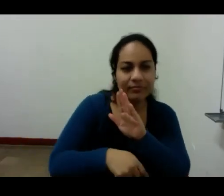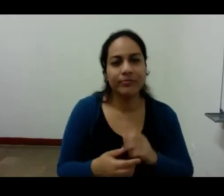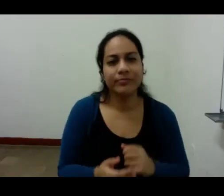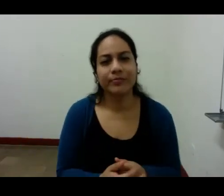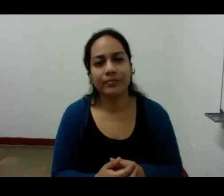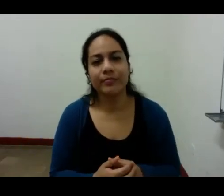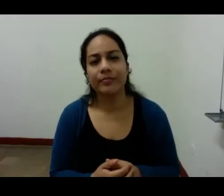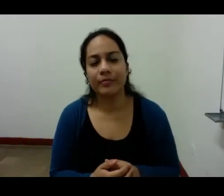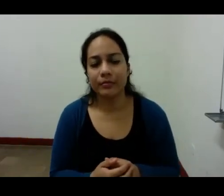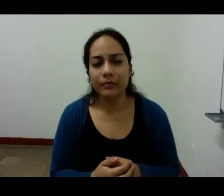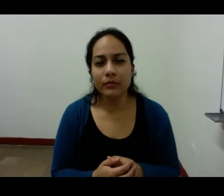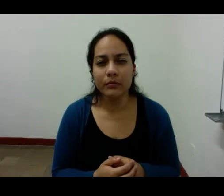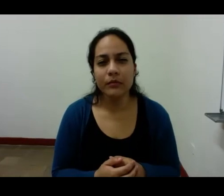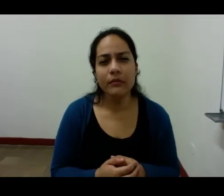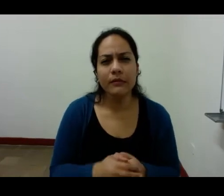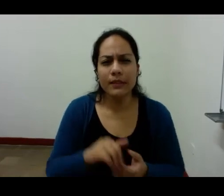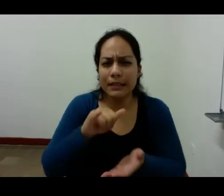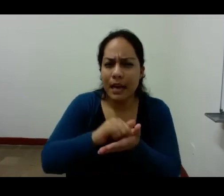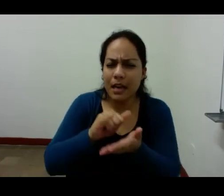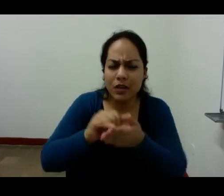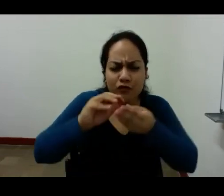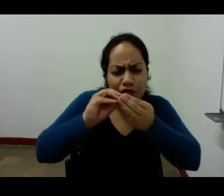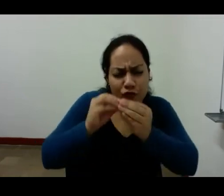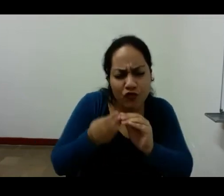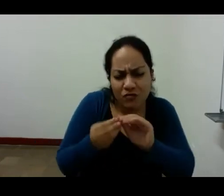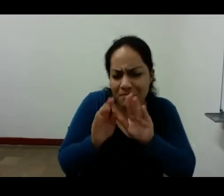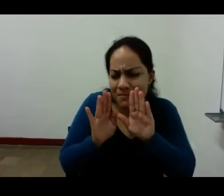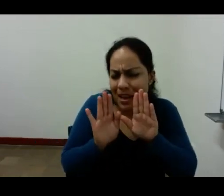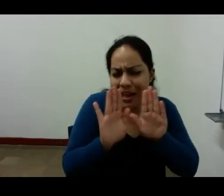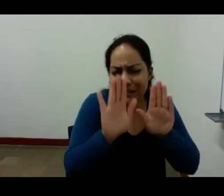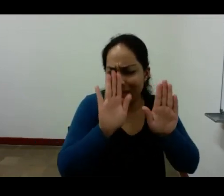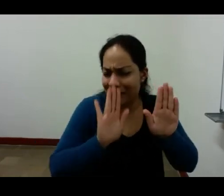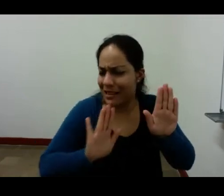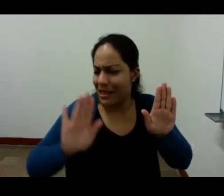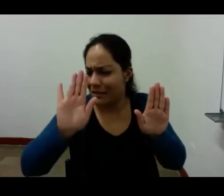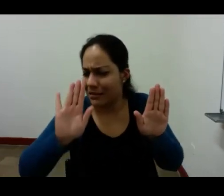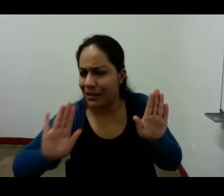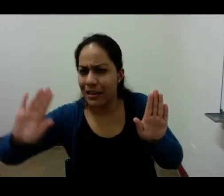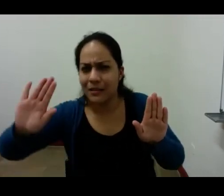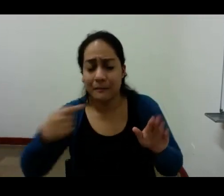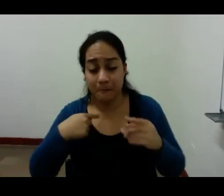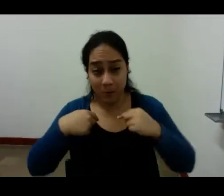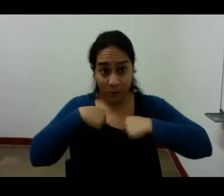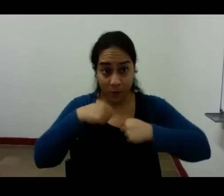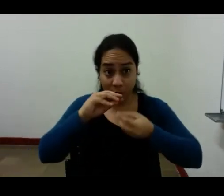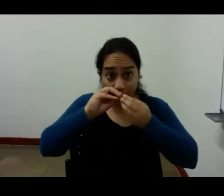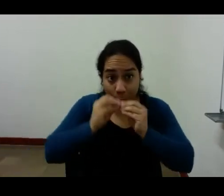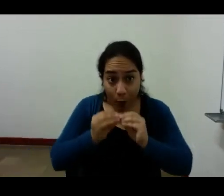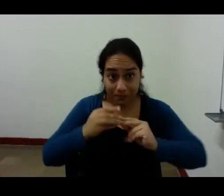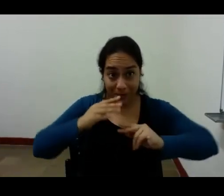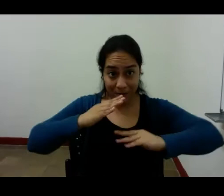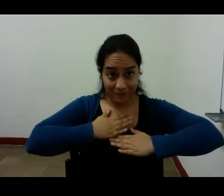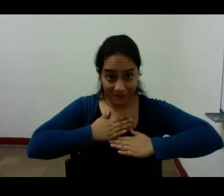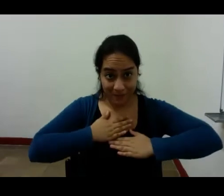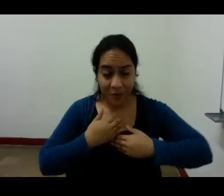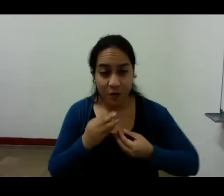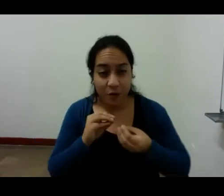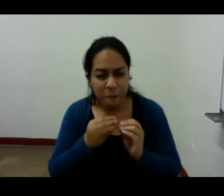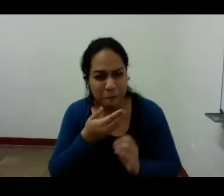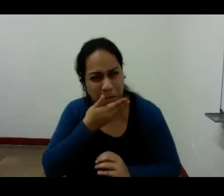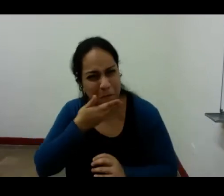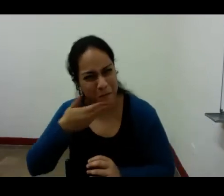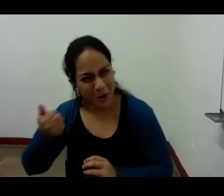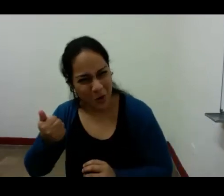esto exige estúpida ciencia la mejor manera es de la mejor manera de